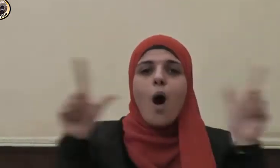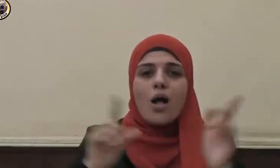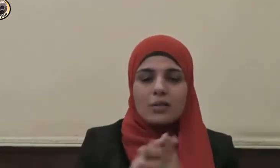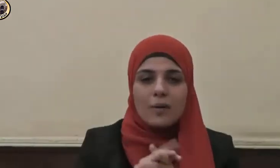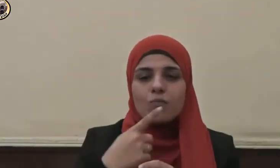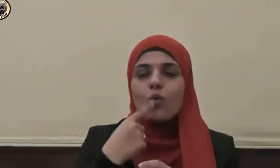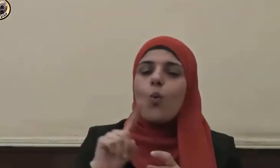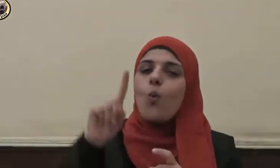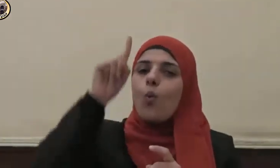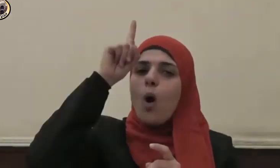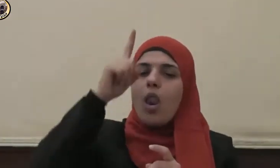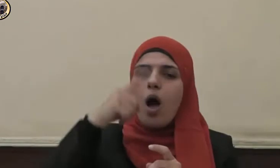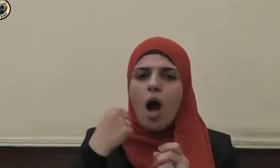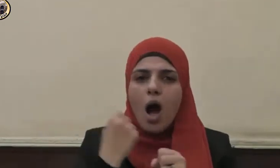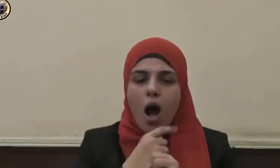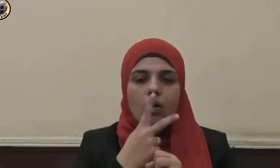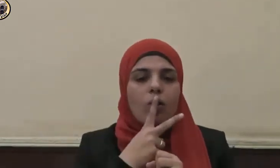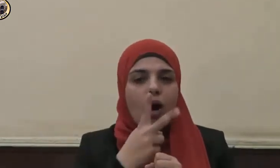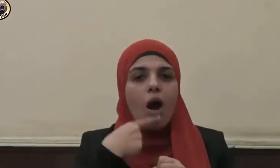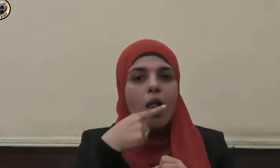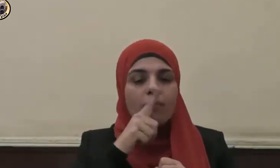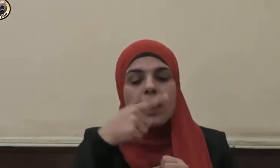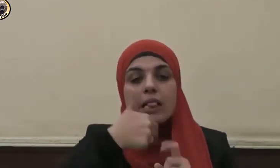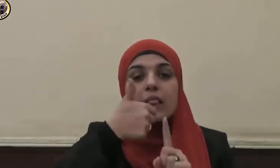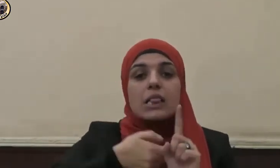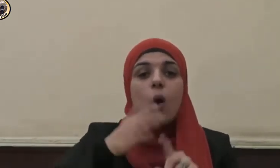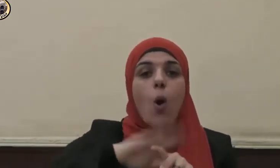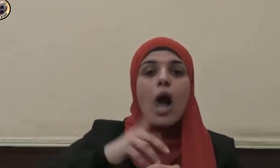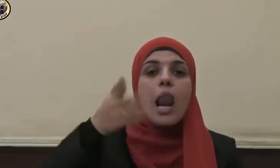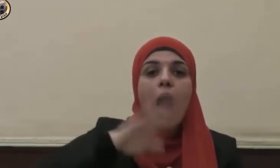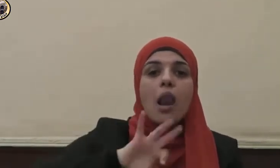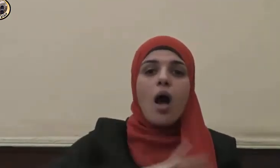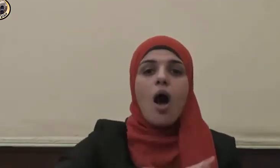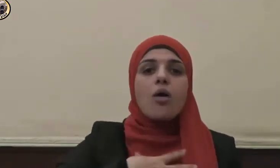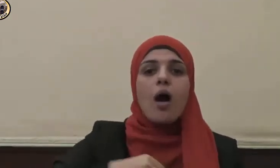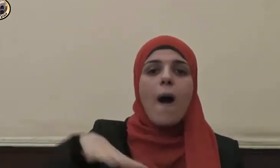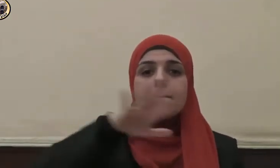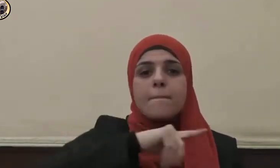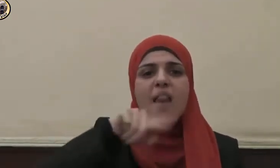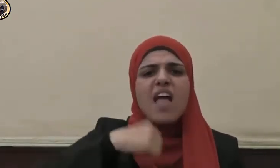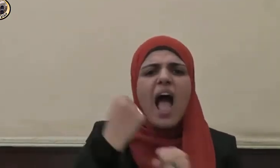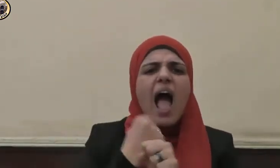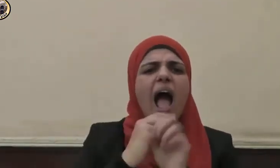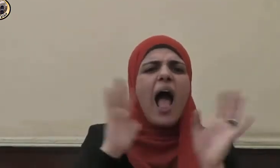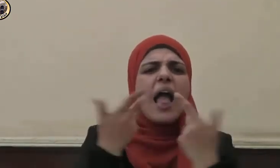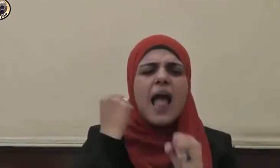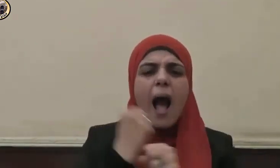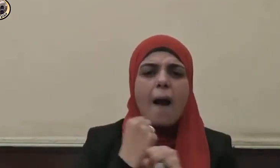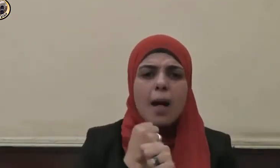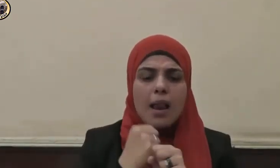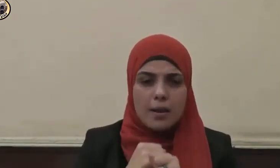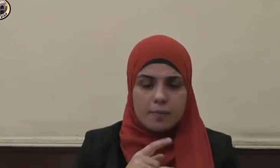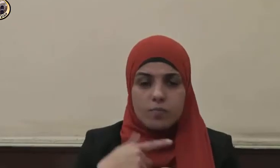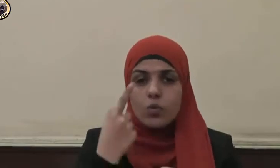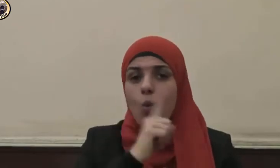در القائل توكل على الرحمن في الأمر كله ولا ترغبا في